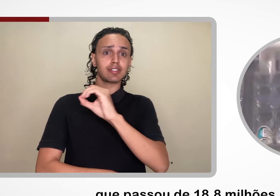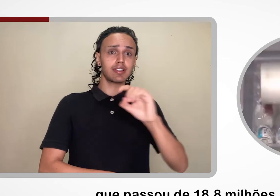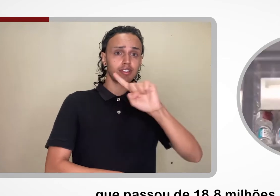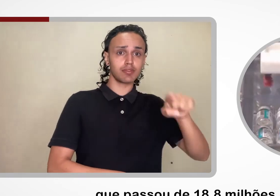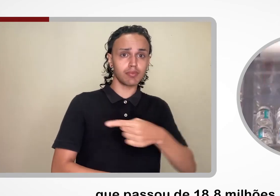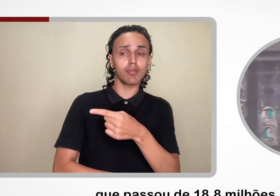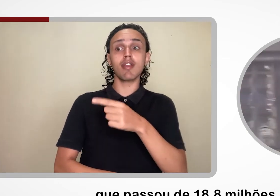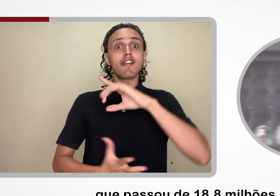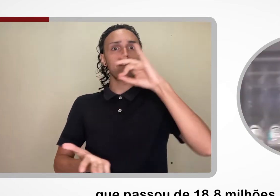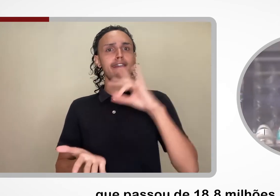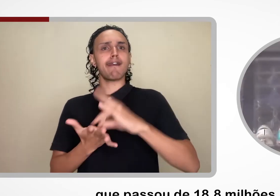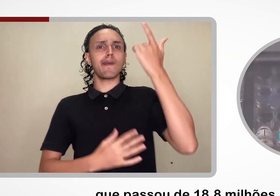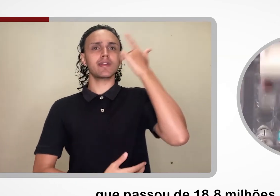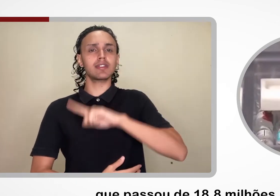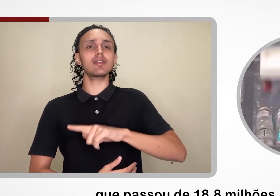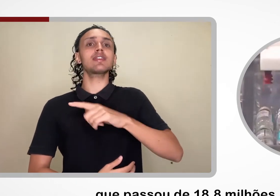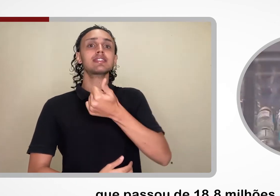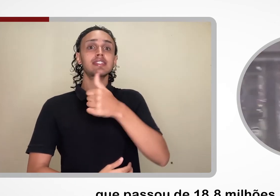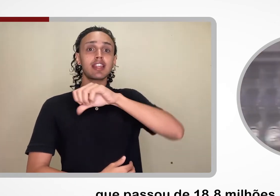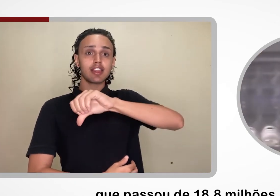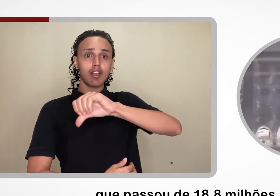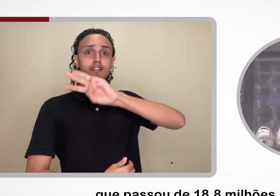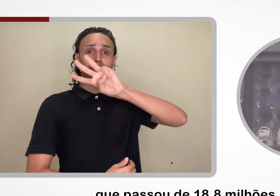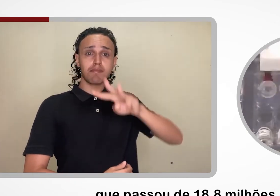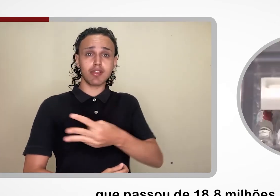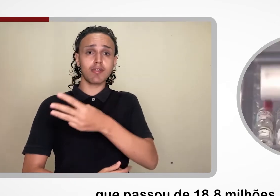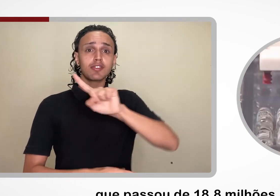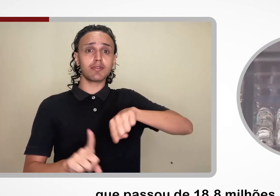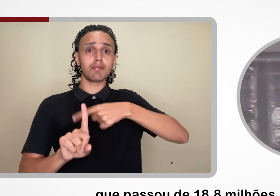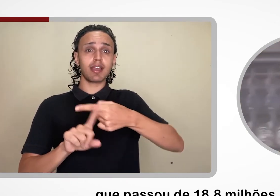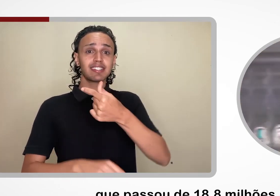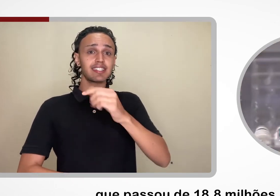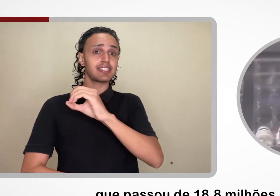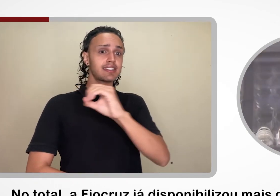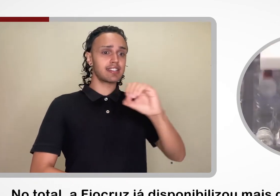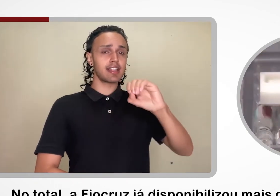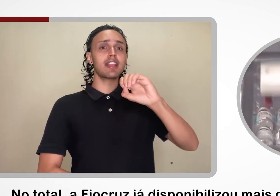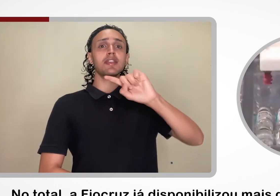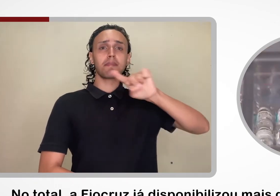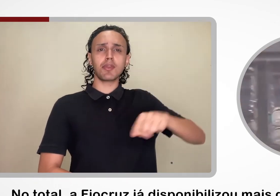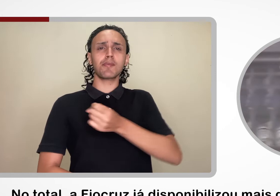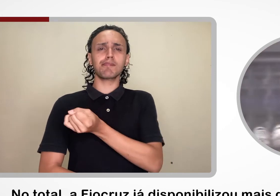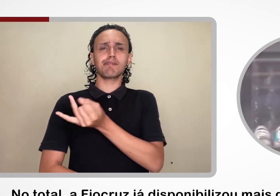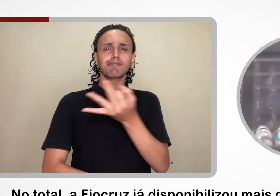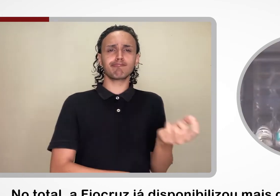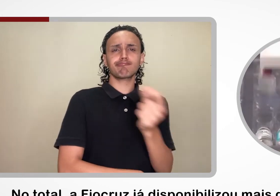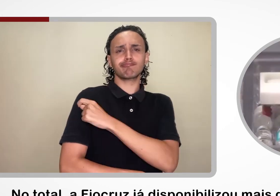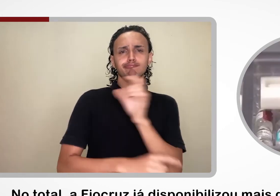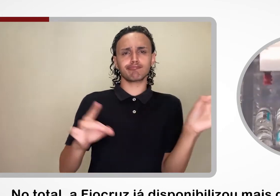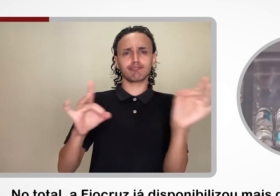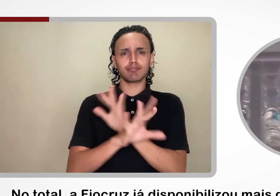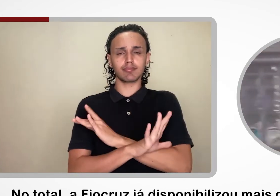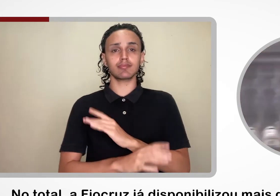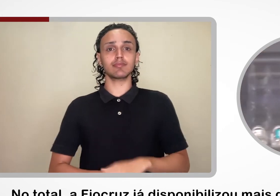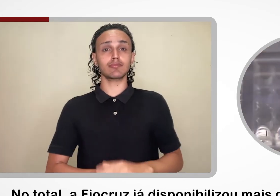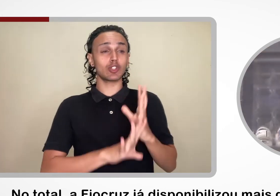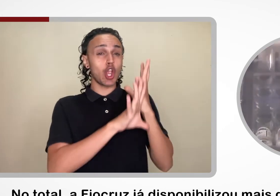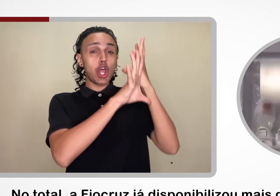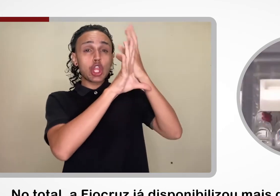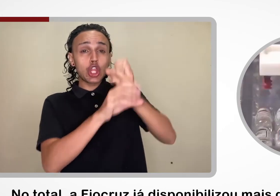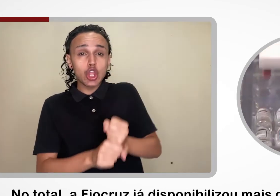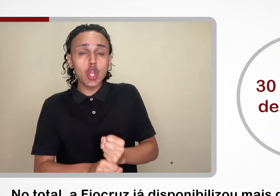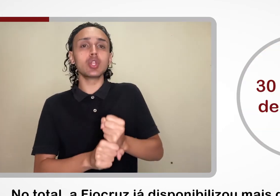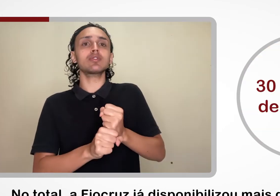para 19,7 milhões de No total, a Fiocruz já